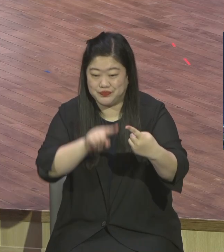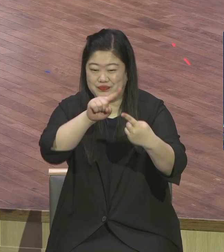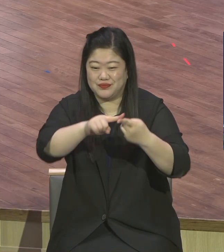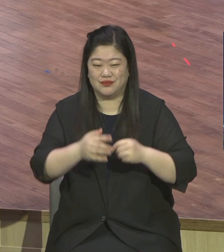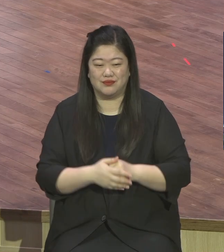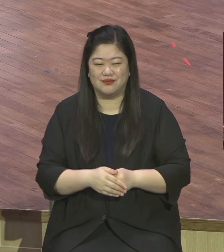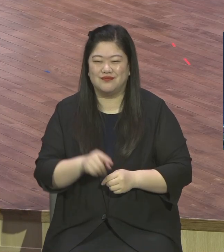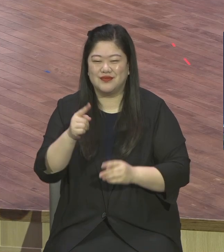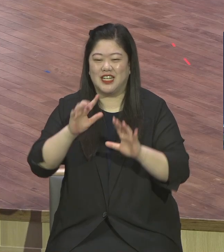하겠습니다.